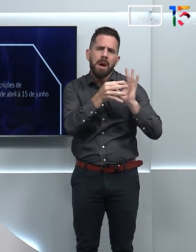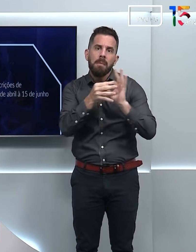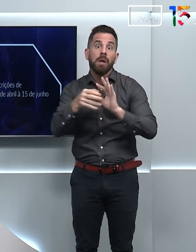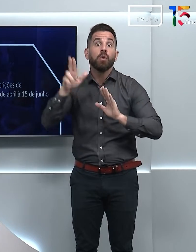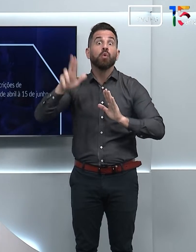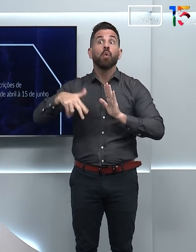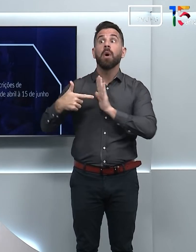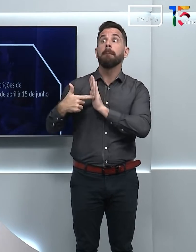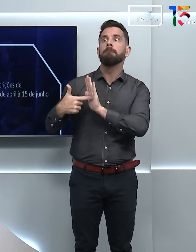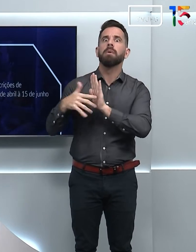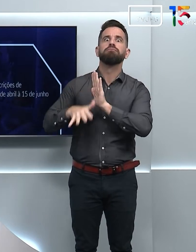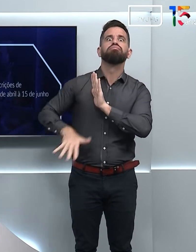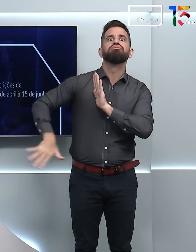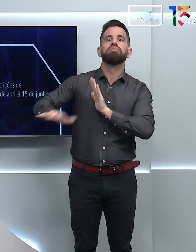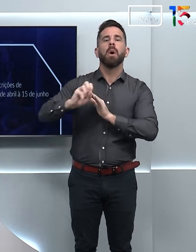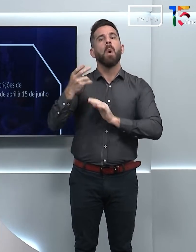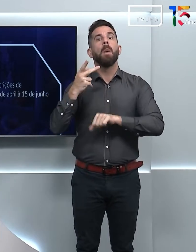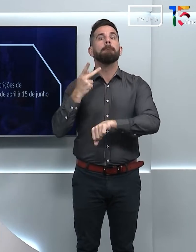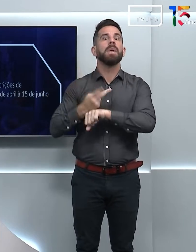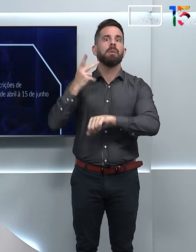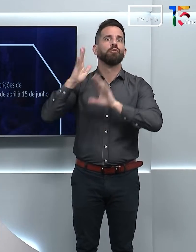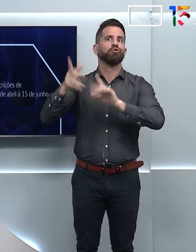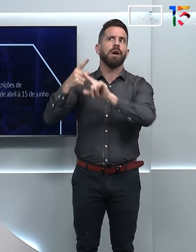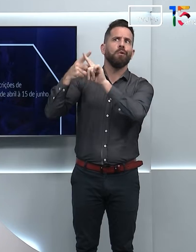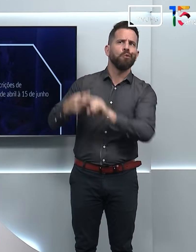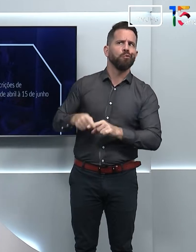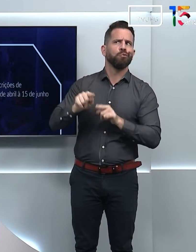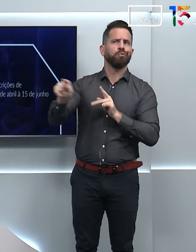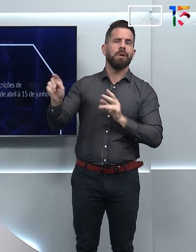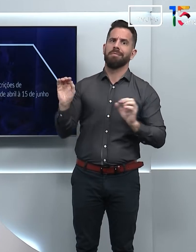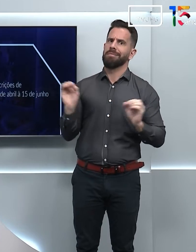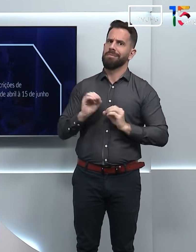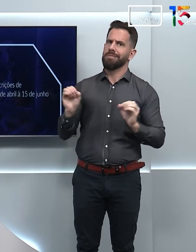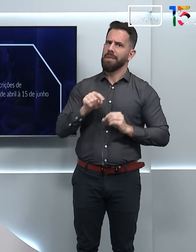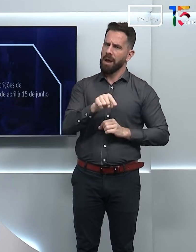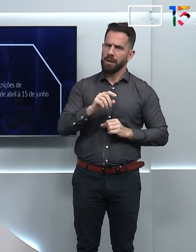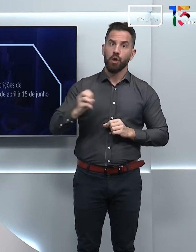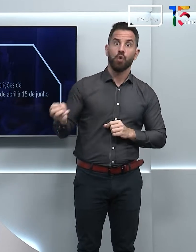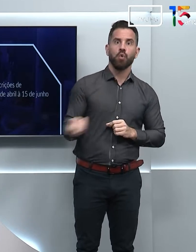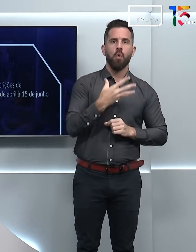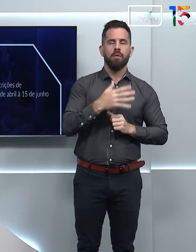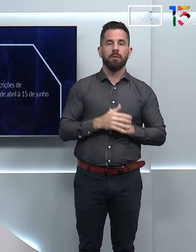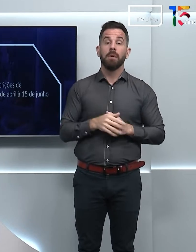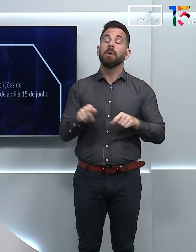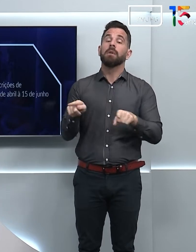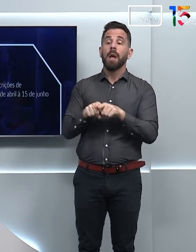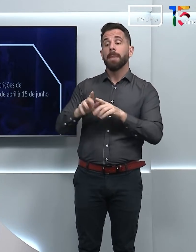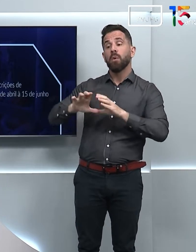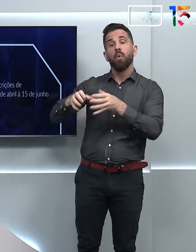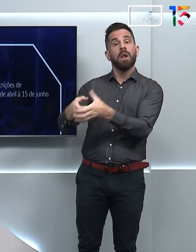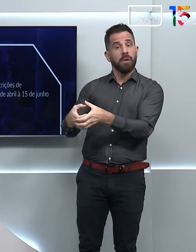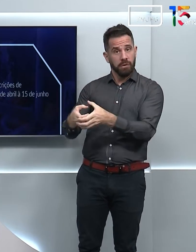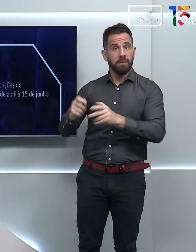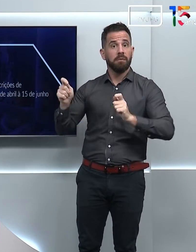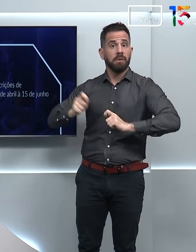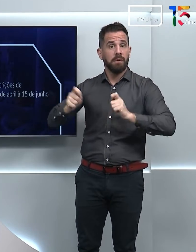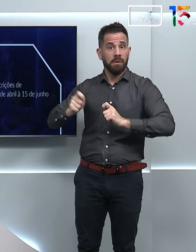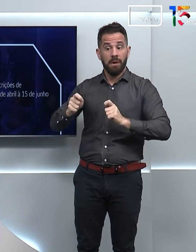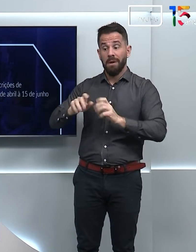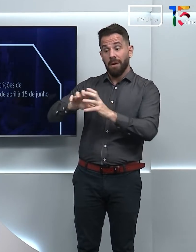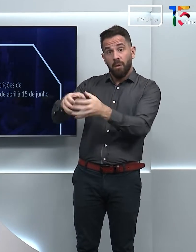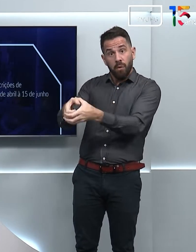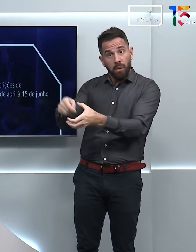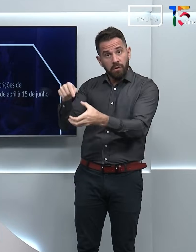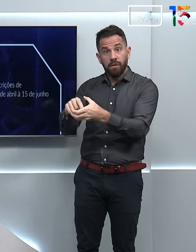ao público ou premiada em outros concursos. Também serão aceitos trabalhos coletivos. Nesse caso, inscrição deve ser